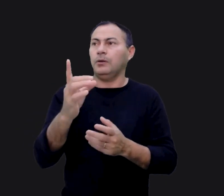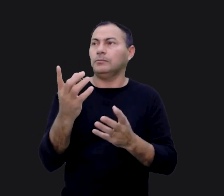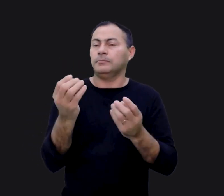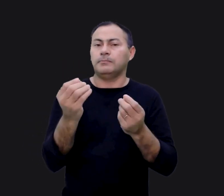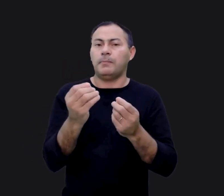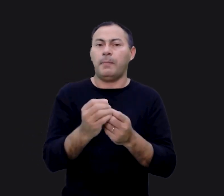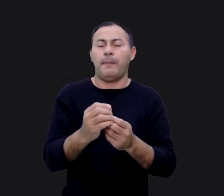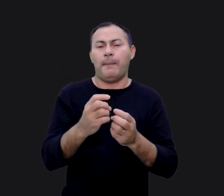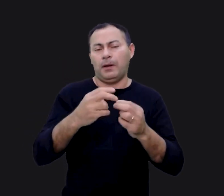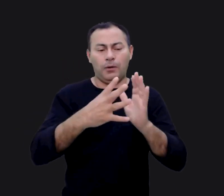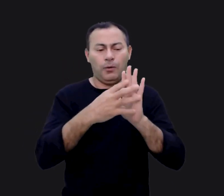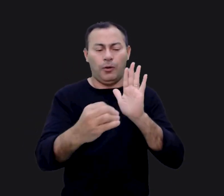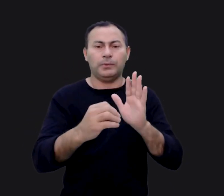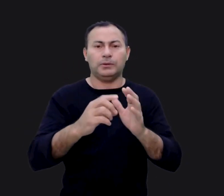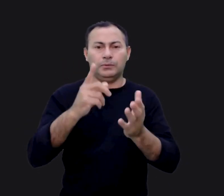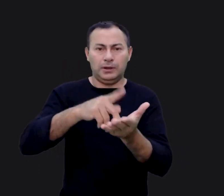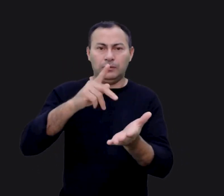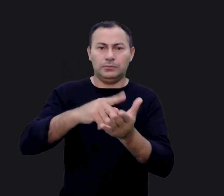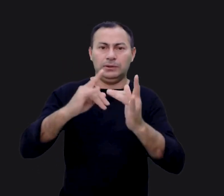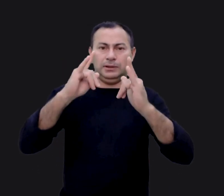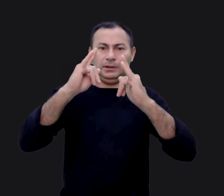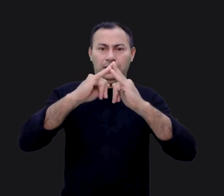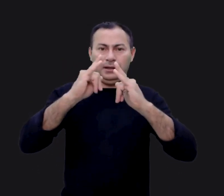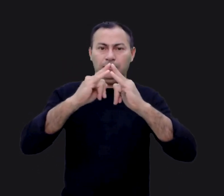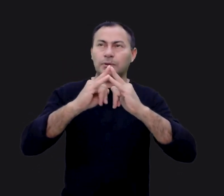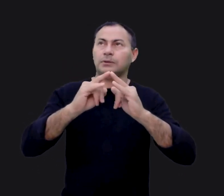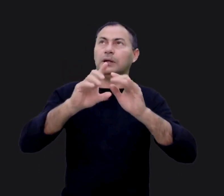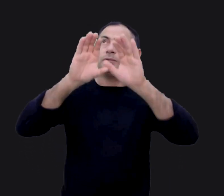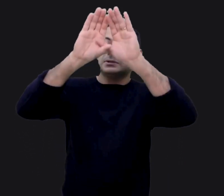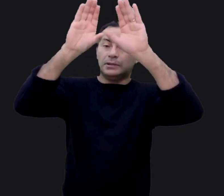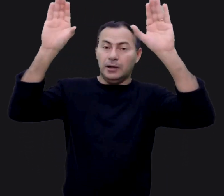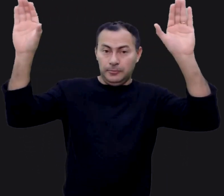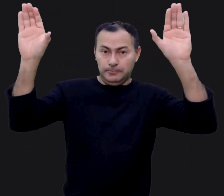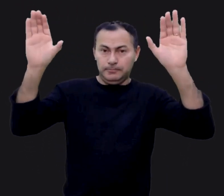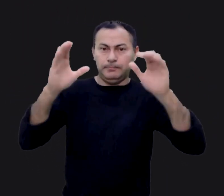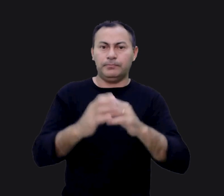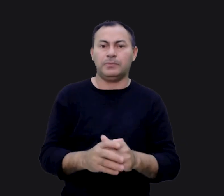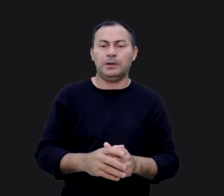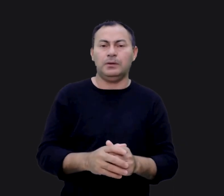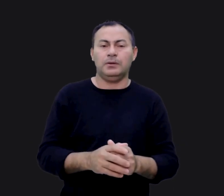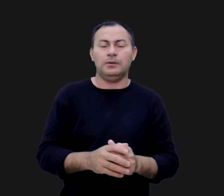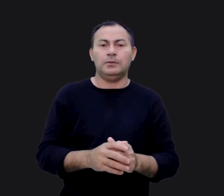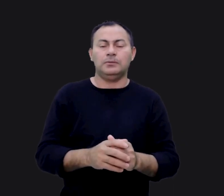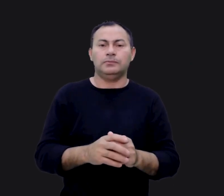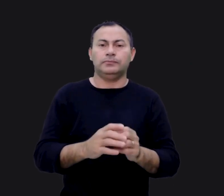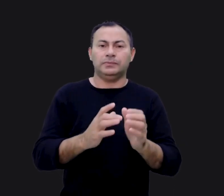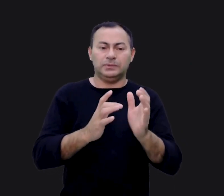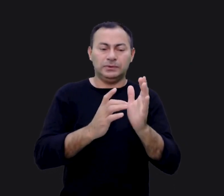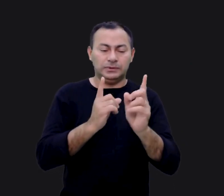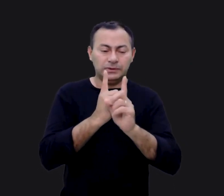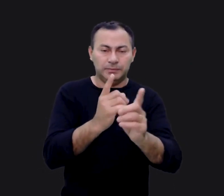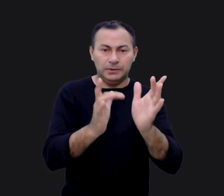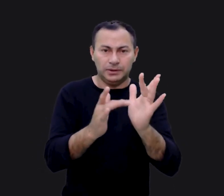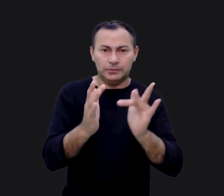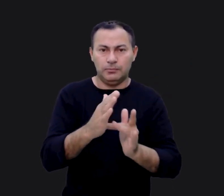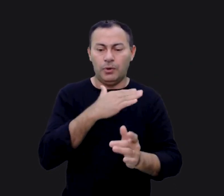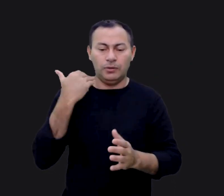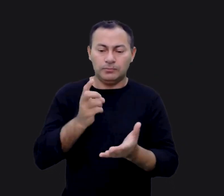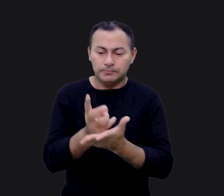apenas uma mera cópia do rei ao templo que está nos céus. O Senhor Jesus morreu por todos, livrando-nos para